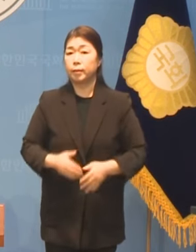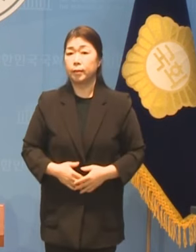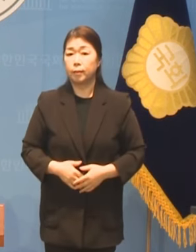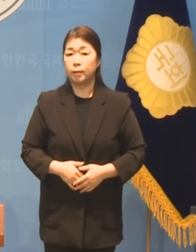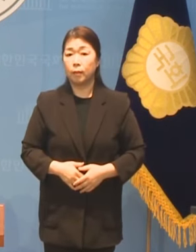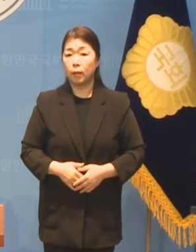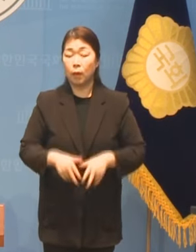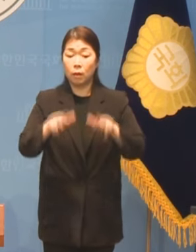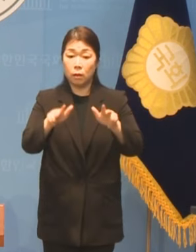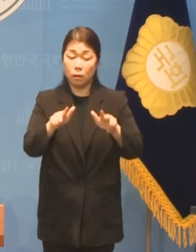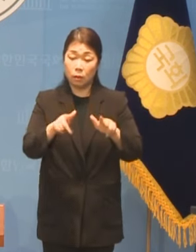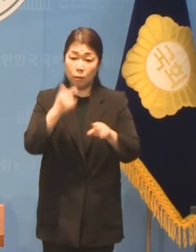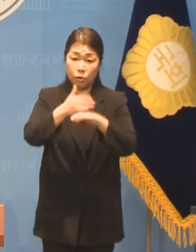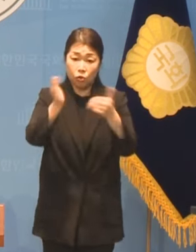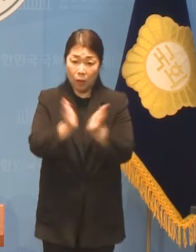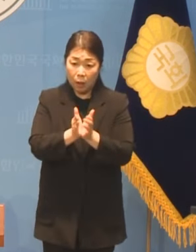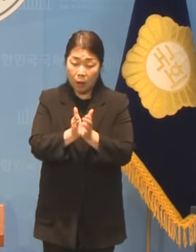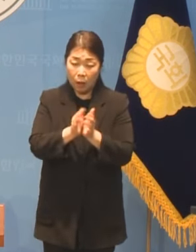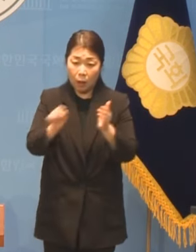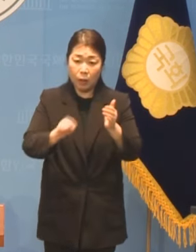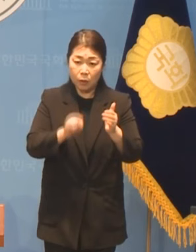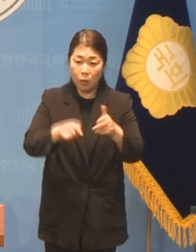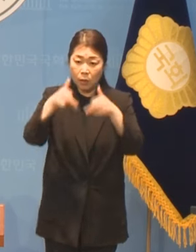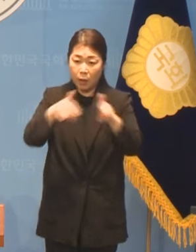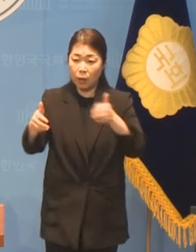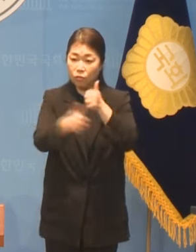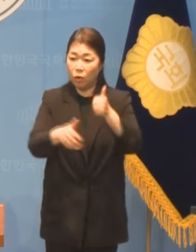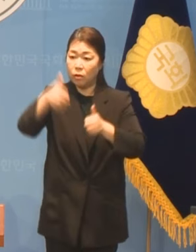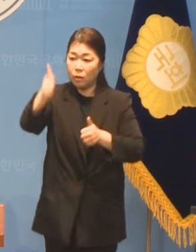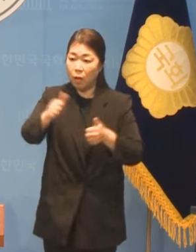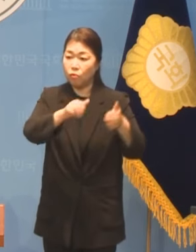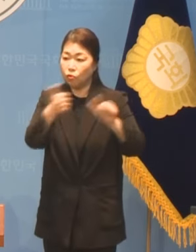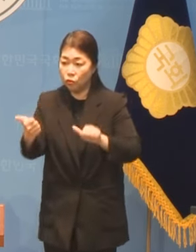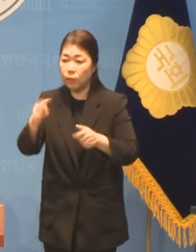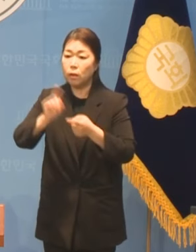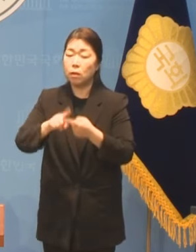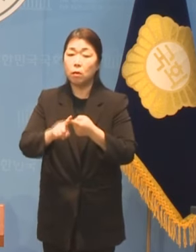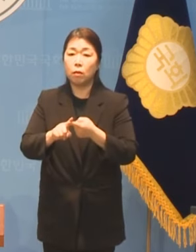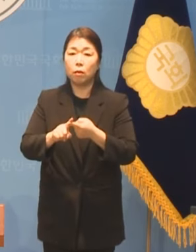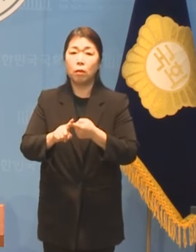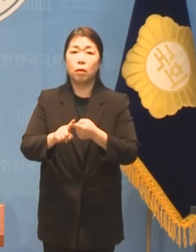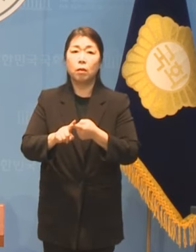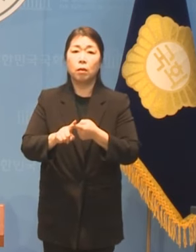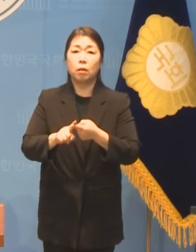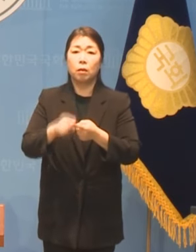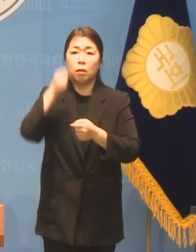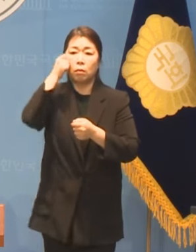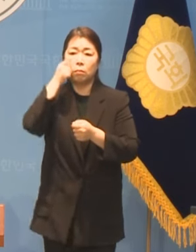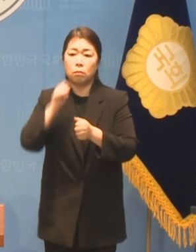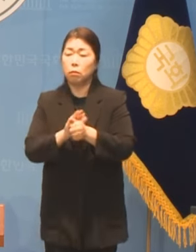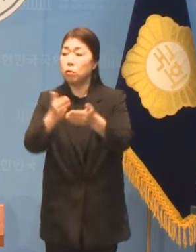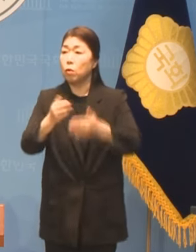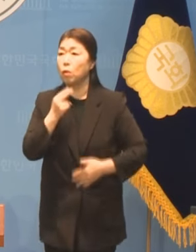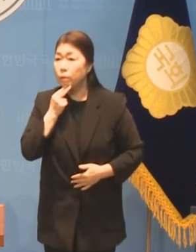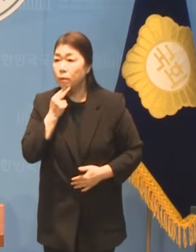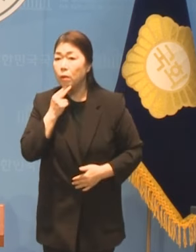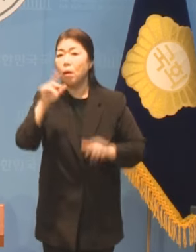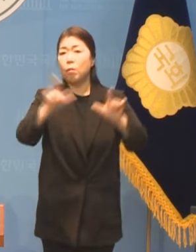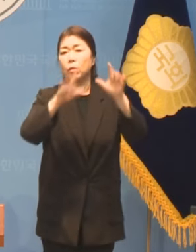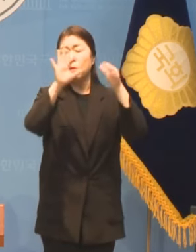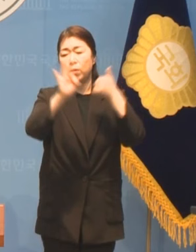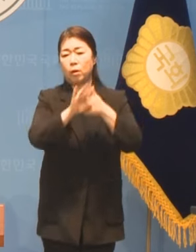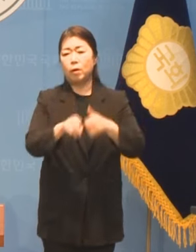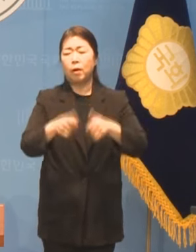장애인위원장의 죽음 앞에서 보인 조직적 퇴도는 우리 사회가 장애인을 차별하고 배제하고 소외하던 모습과 한치도